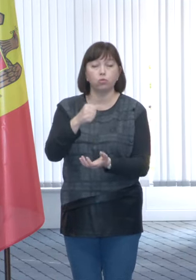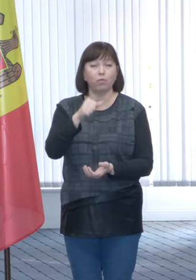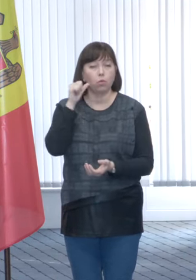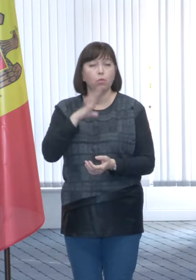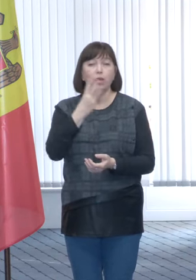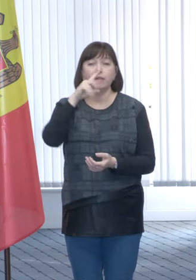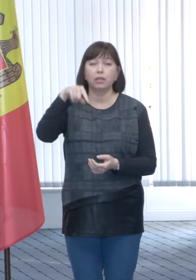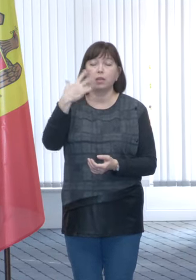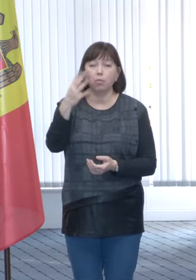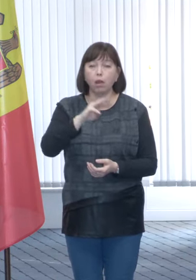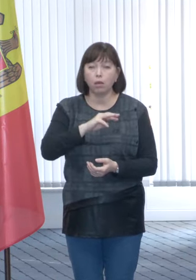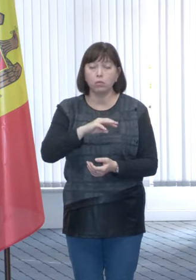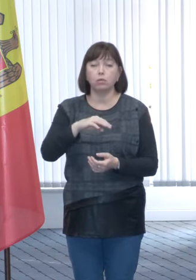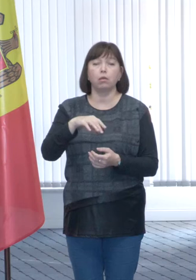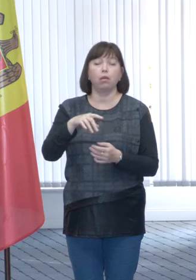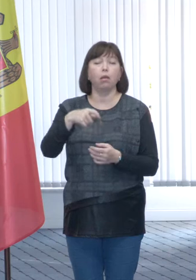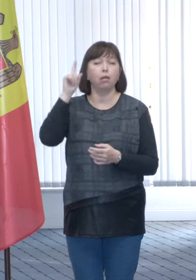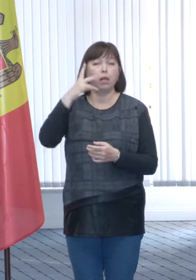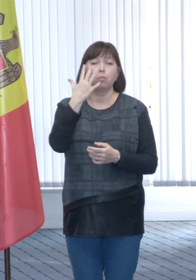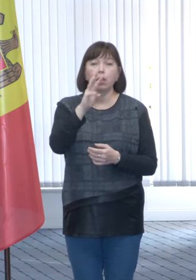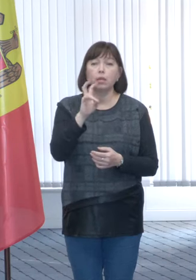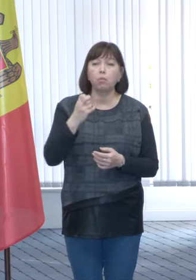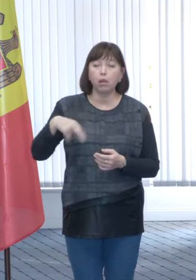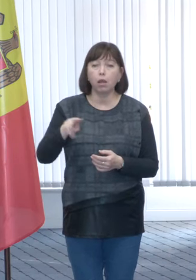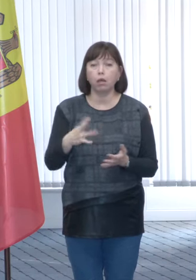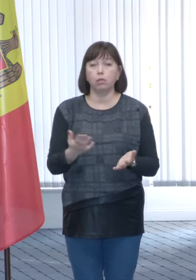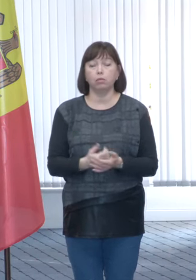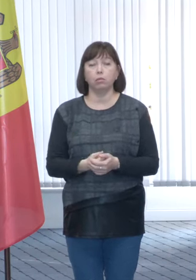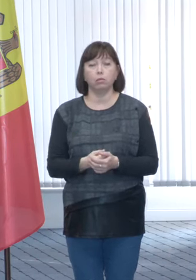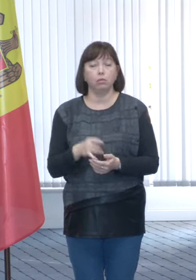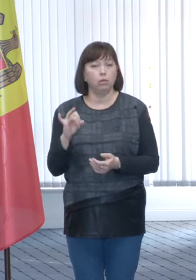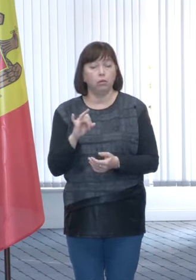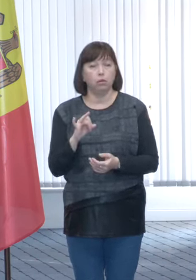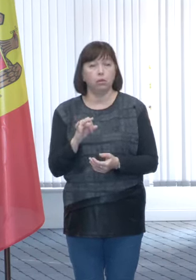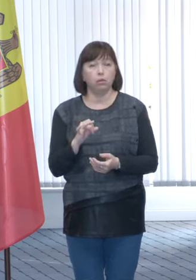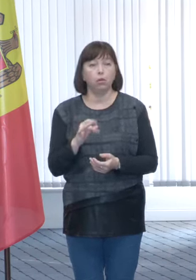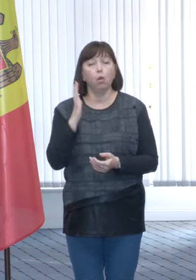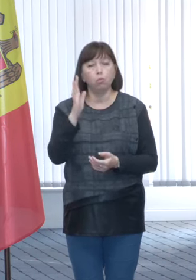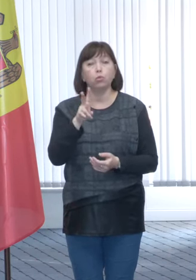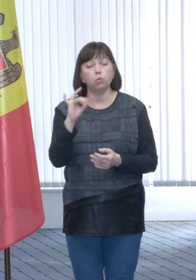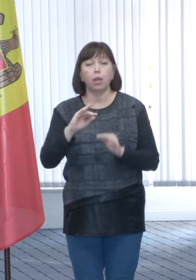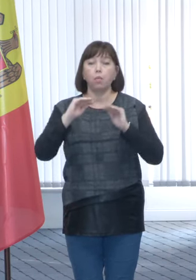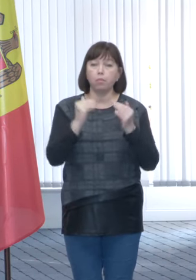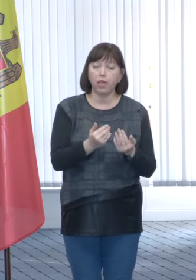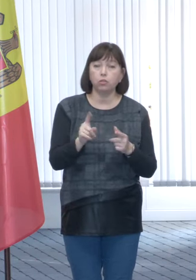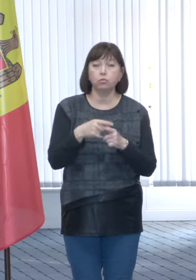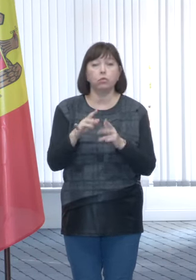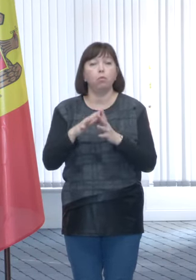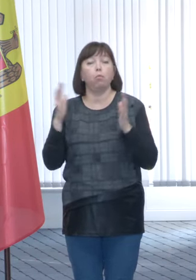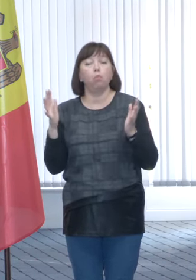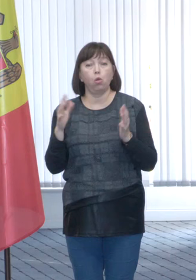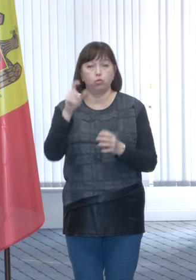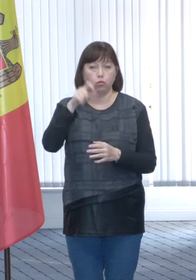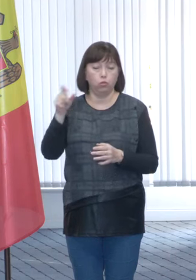,5, mai în anul au fost aproape de 5 miliarde și dacă vor fi mai puțini sau mai mulți